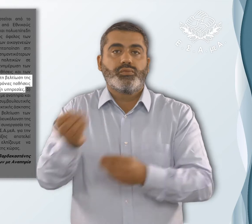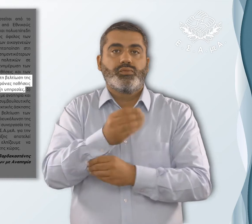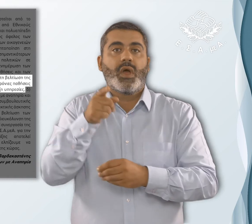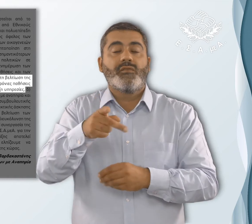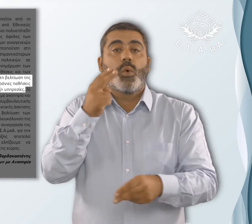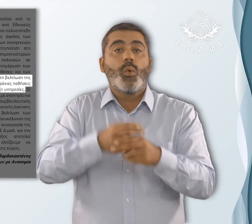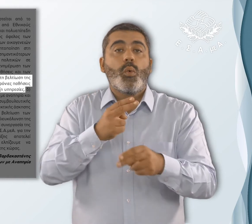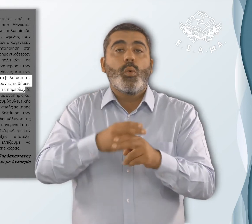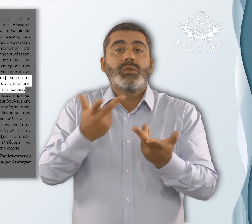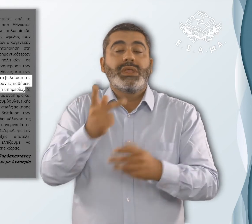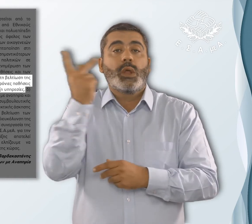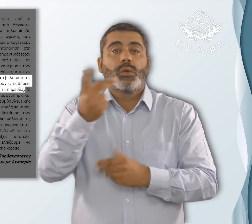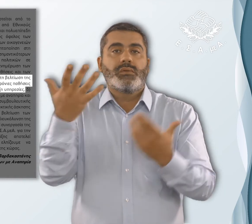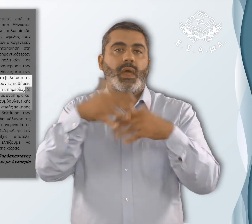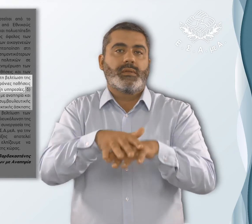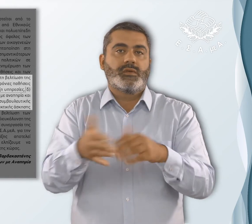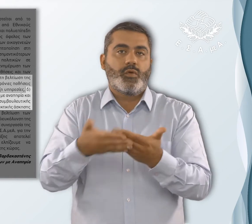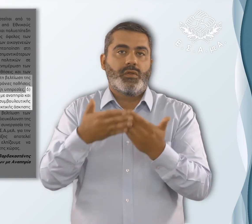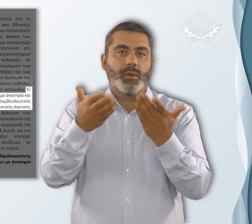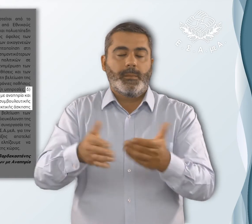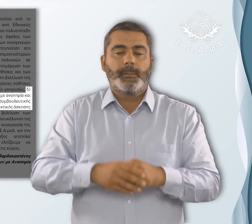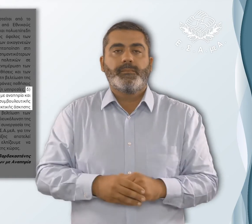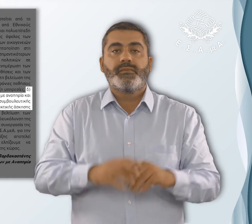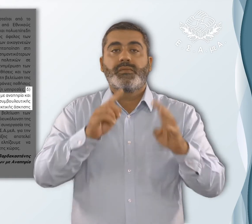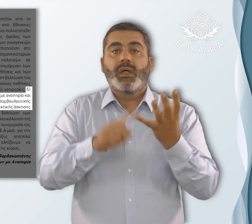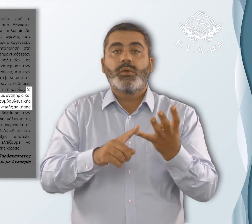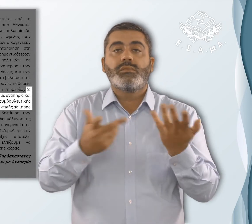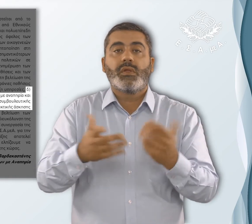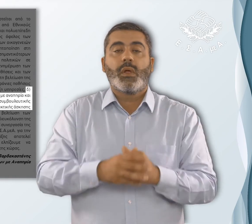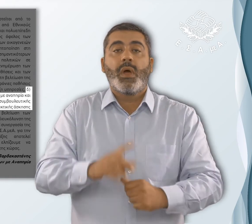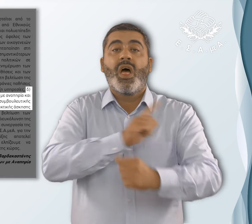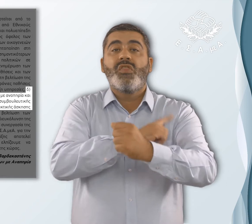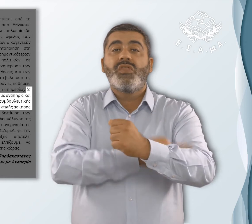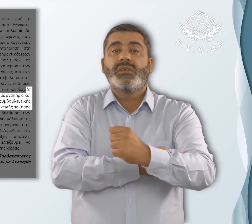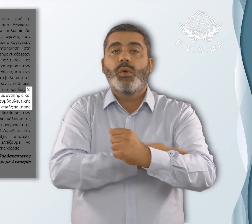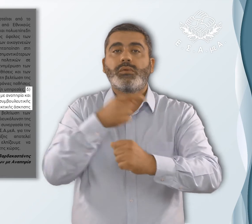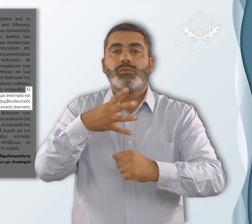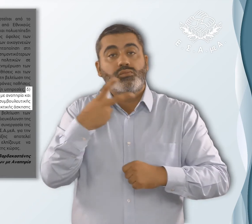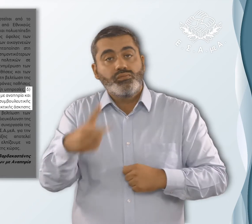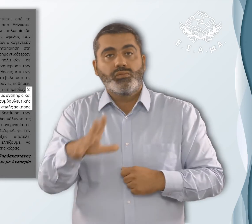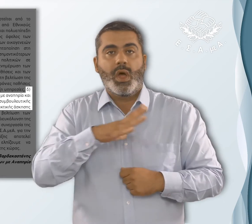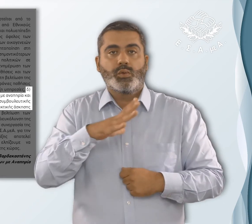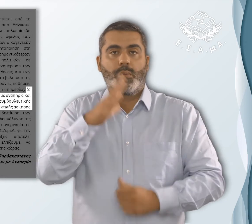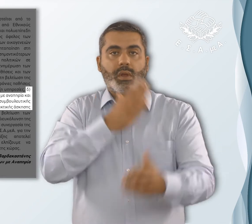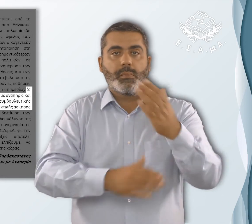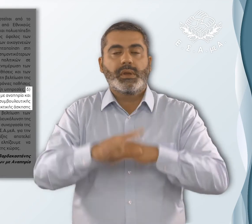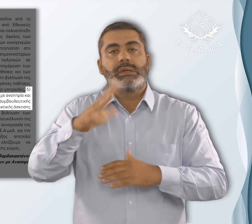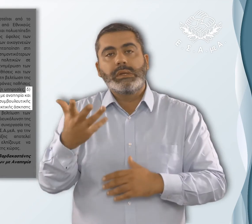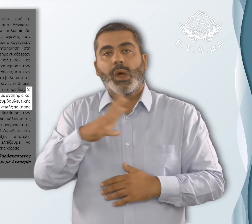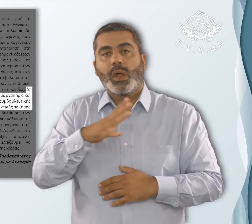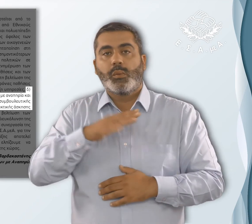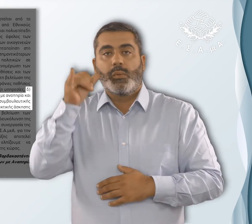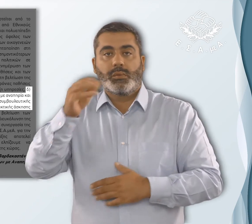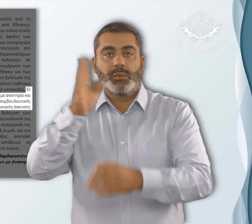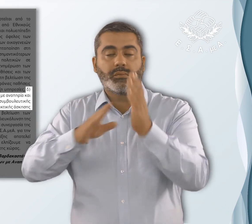για την κοινωνική τους ένταξη υπηρεσίες. Δ. Στην αναβάθμιση των δεξιοτήτων των ατόμων με αναπηρία και χρόνιες